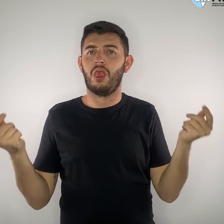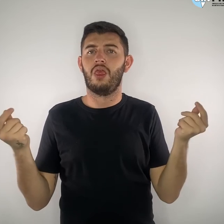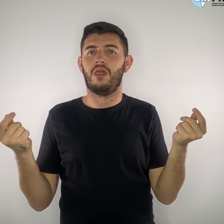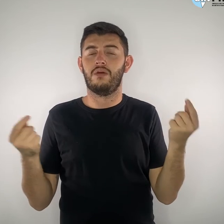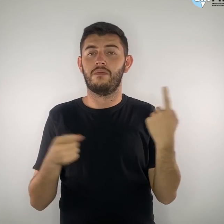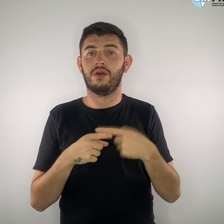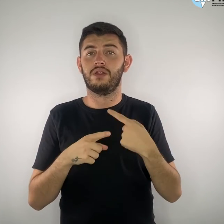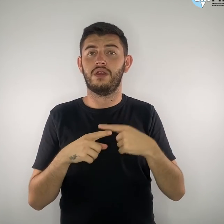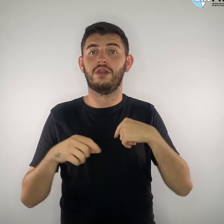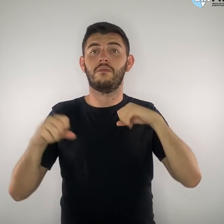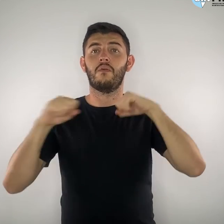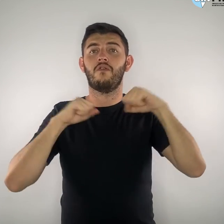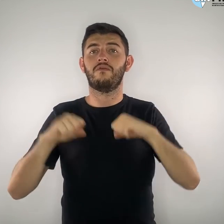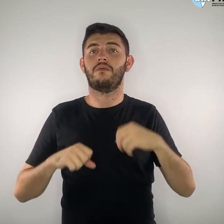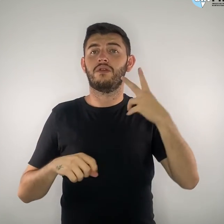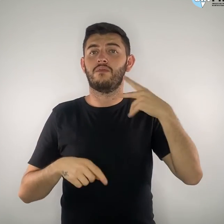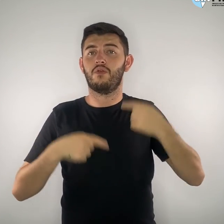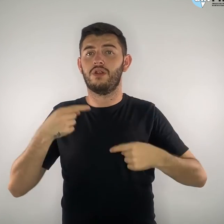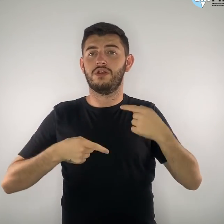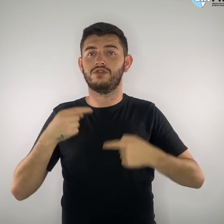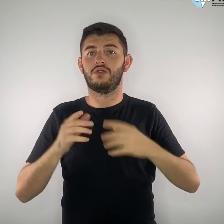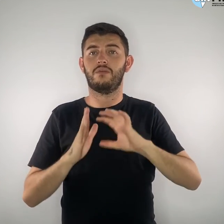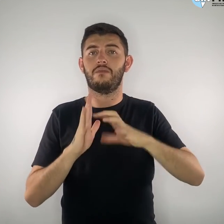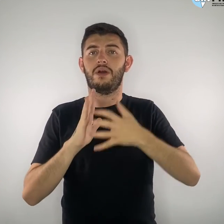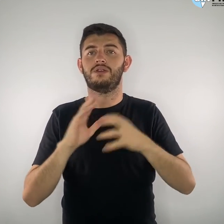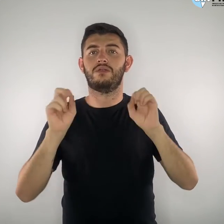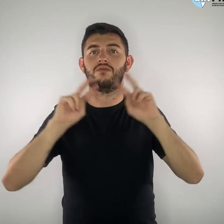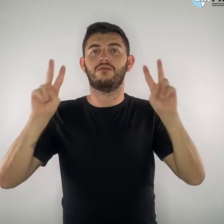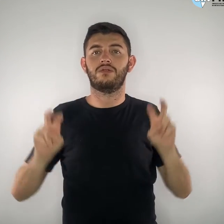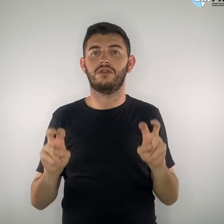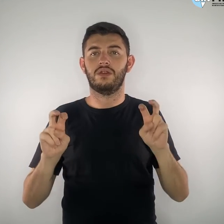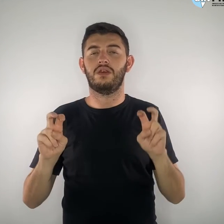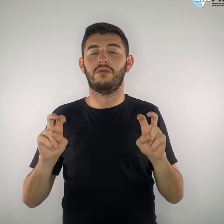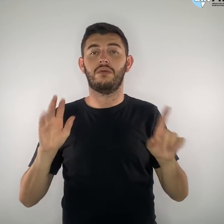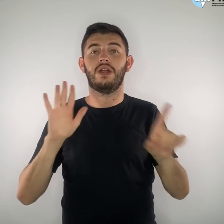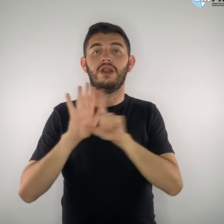político partidário, denominado Lei da Mordaça.